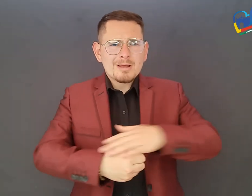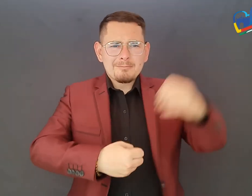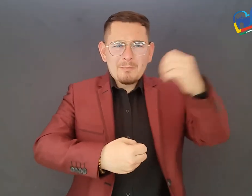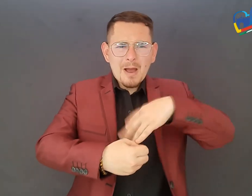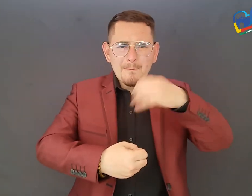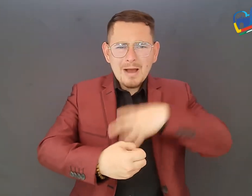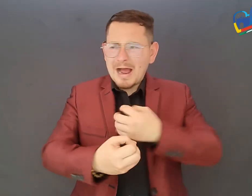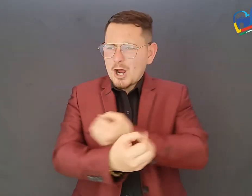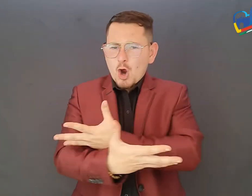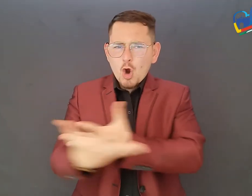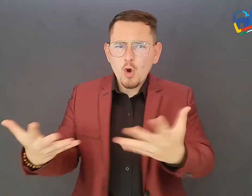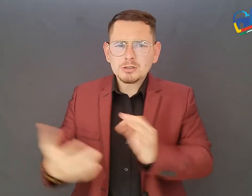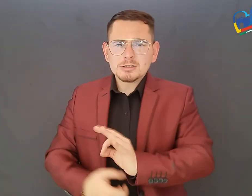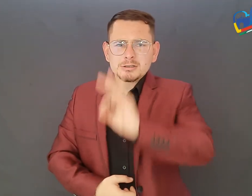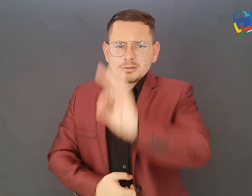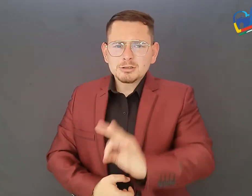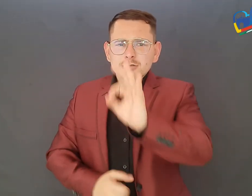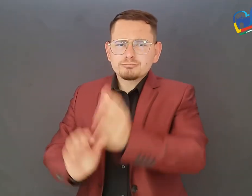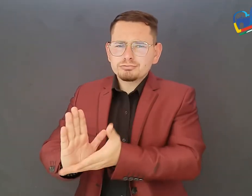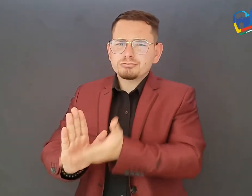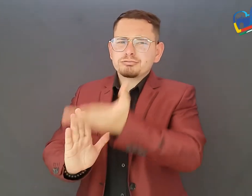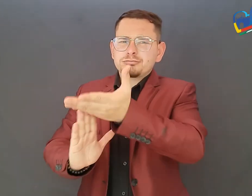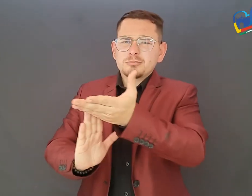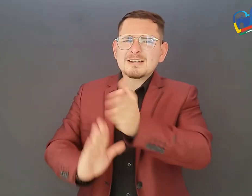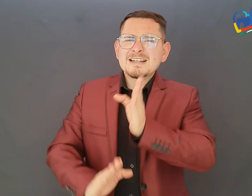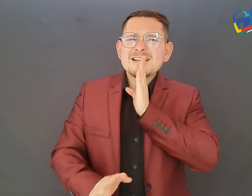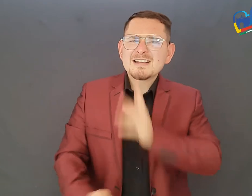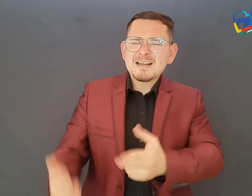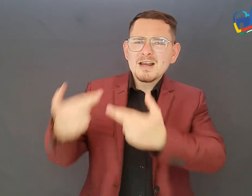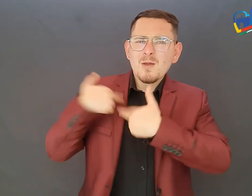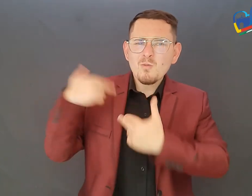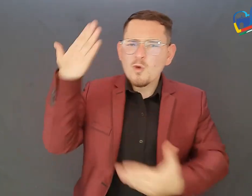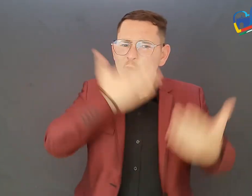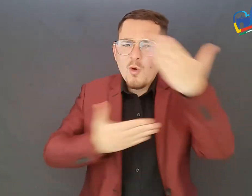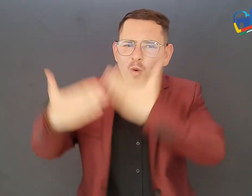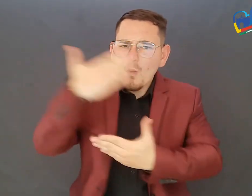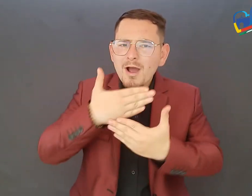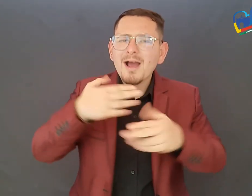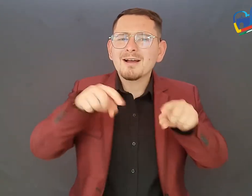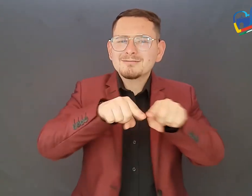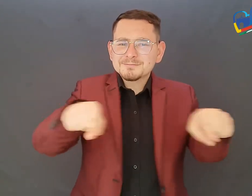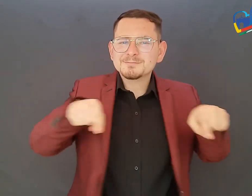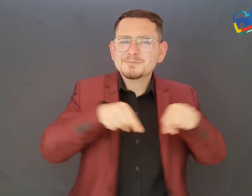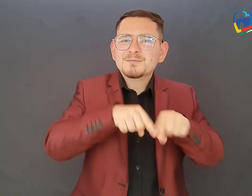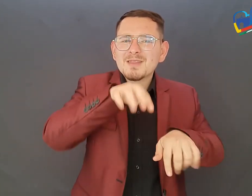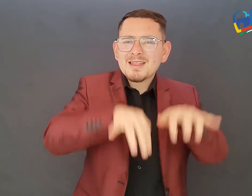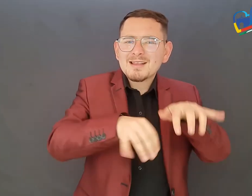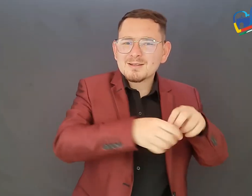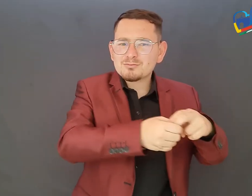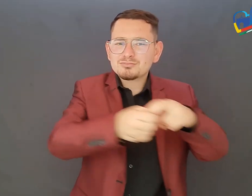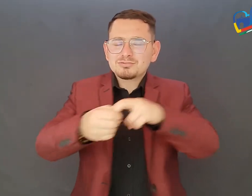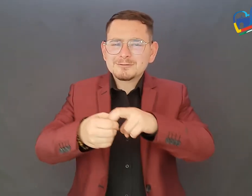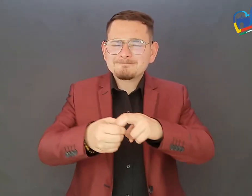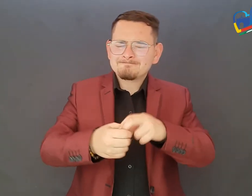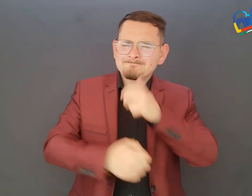Secretaría de Tránsito y Transporte se determinó el resultado para la fijación de una nueva tarifa para el servicio desde una perspectiva